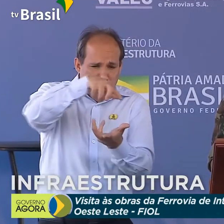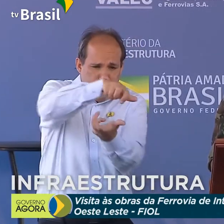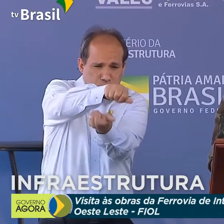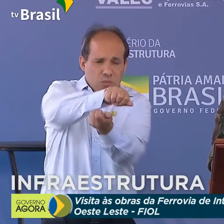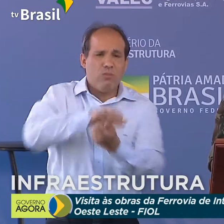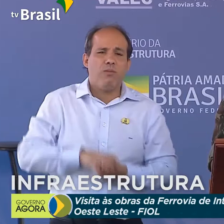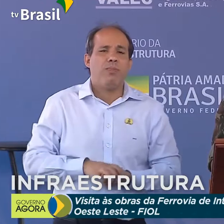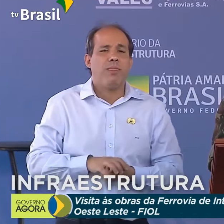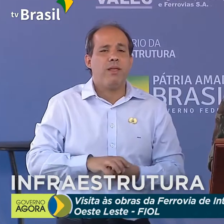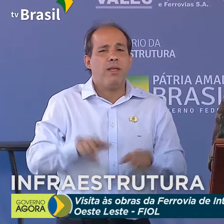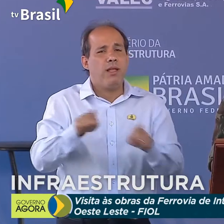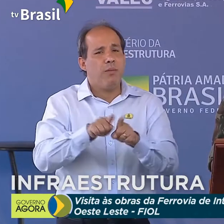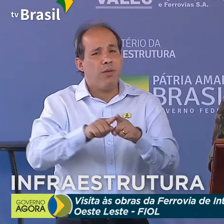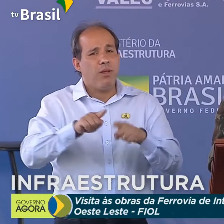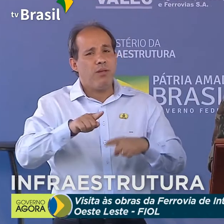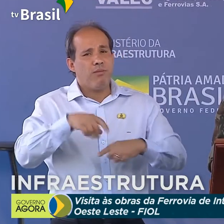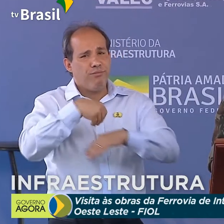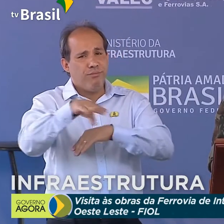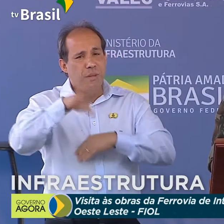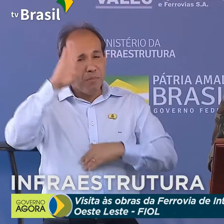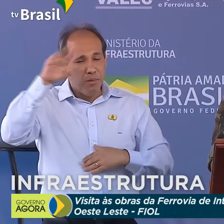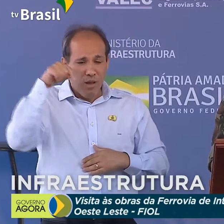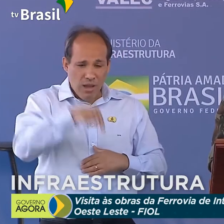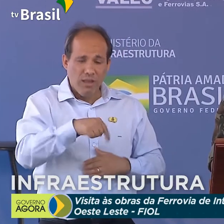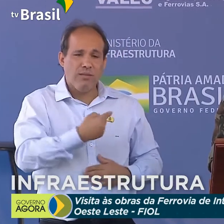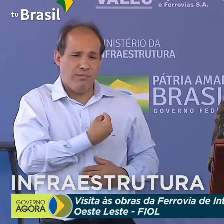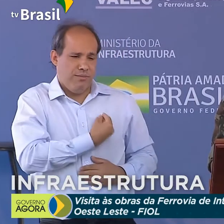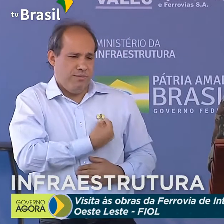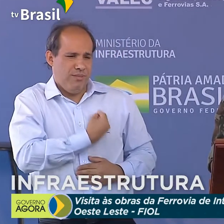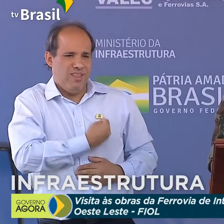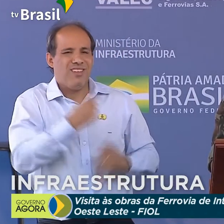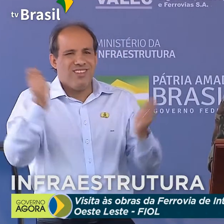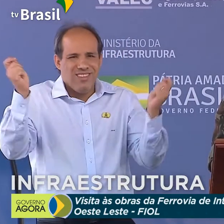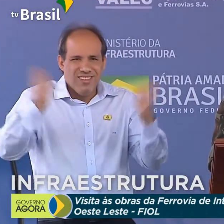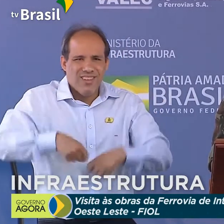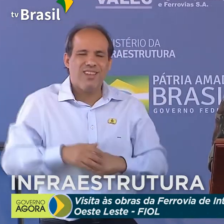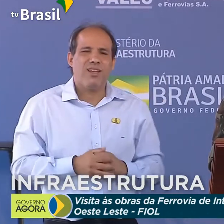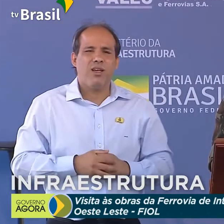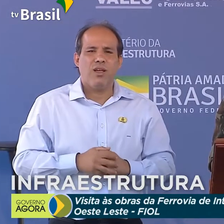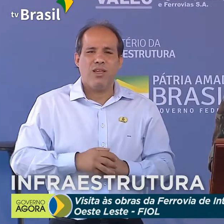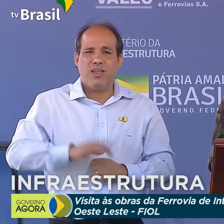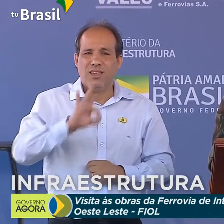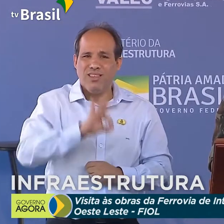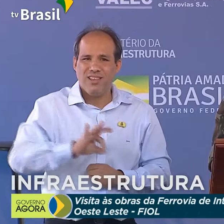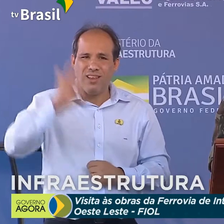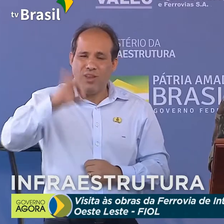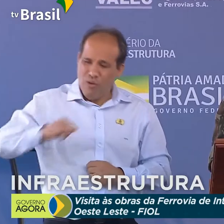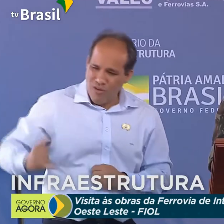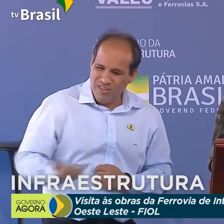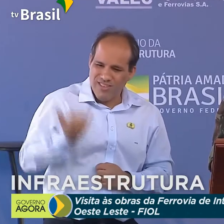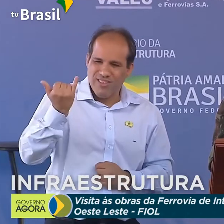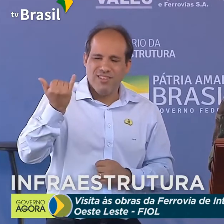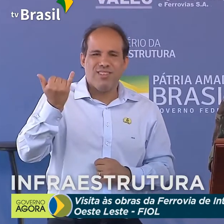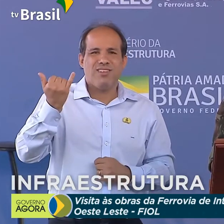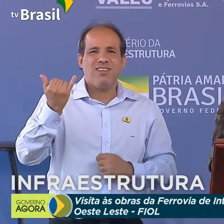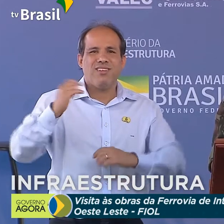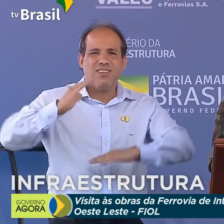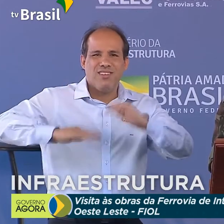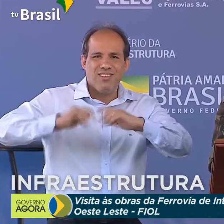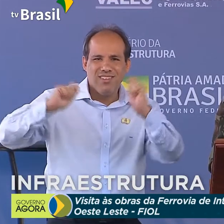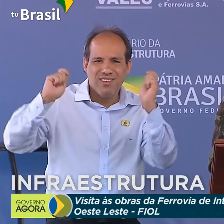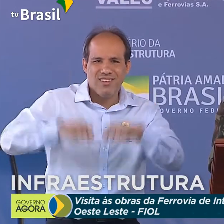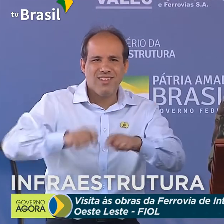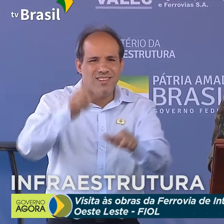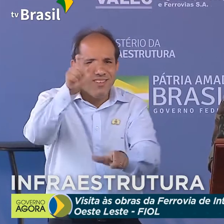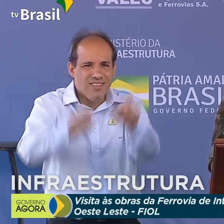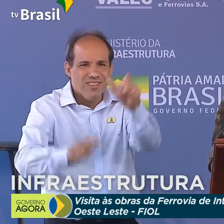Importante destacar que esta participação propiciará uma excepcional oportunidade para a capacitação de